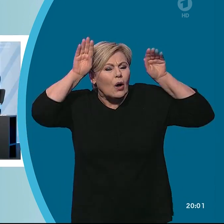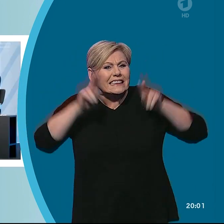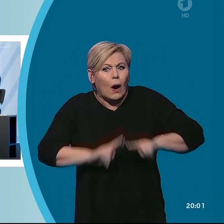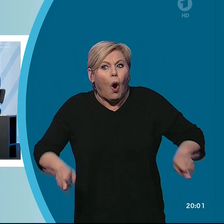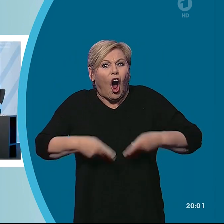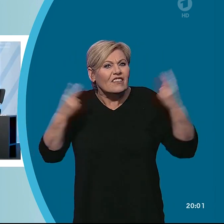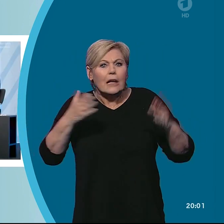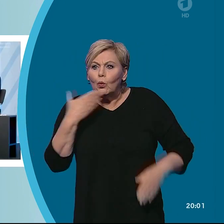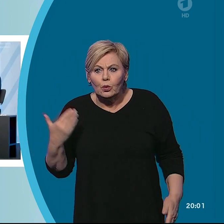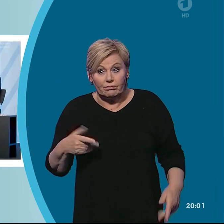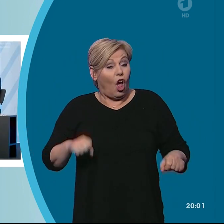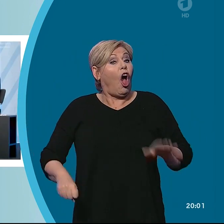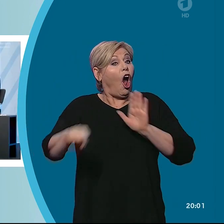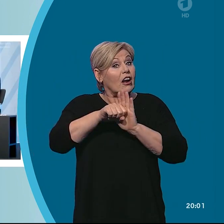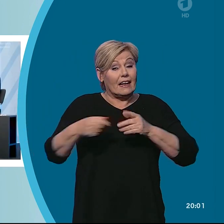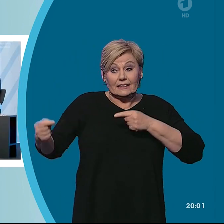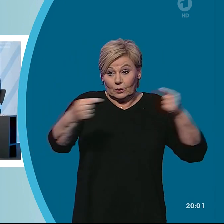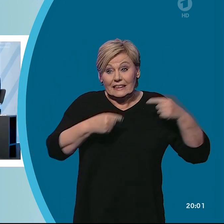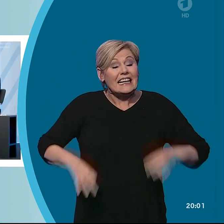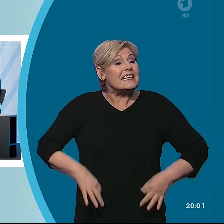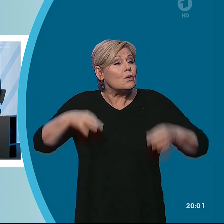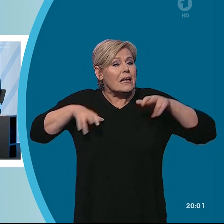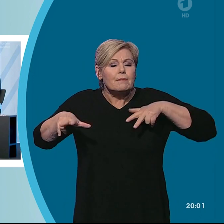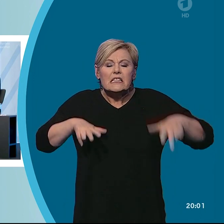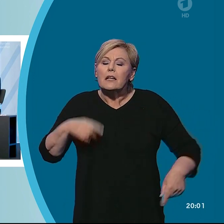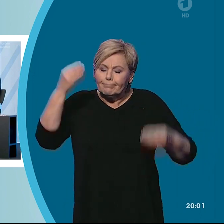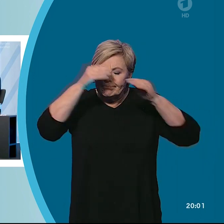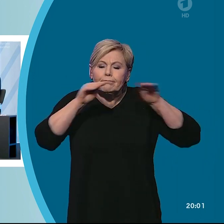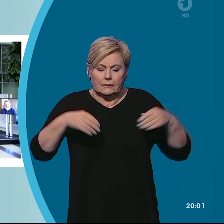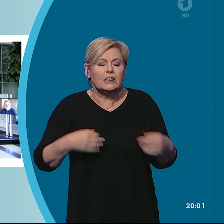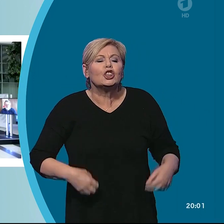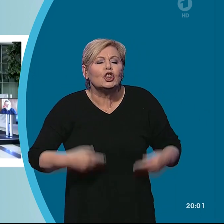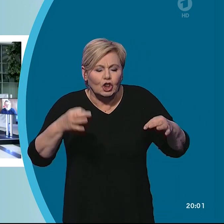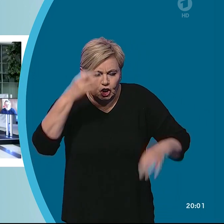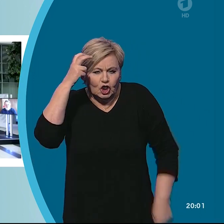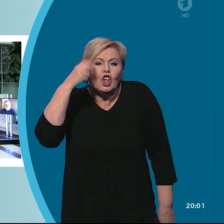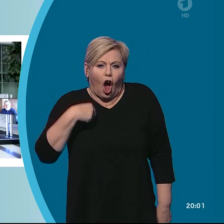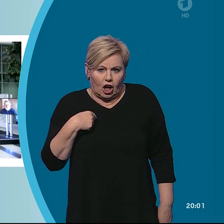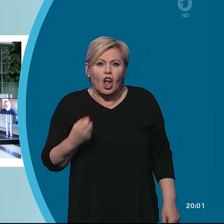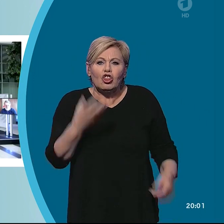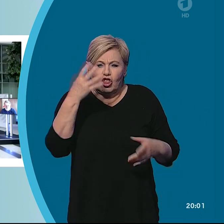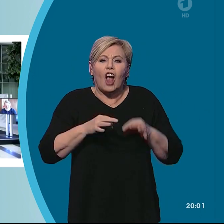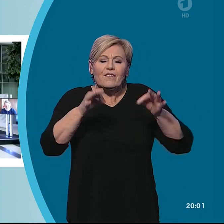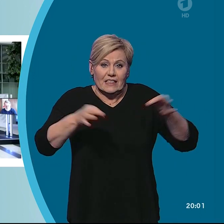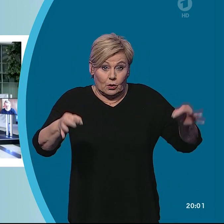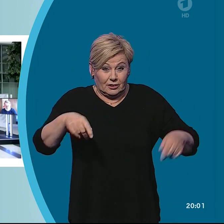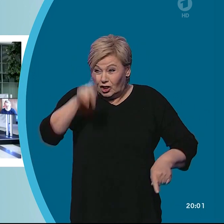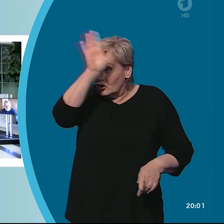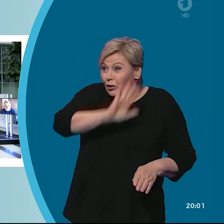einer Online-Diskussion zeigt sich der Gesundheitsminister besorgt über die Zahl der Corona-Neuinfektionen. Sie liegt bundesweit bei fast 20